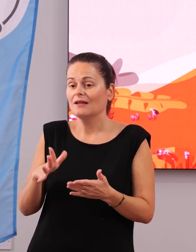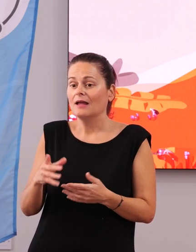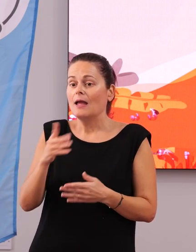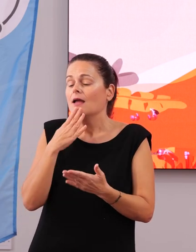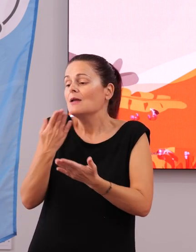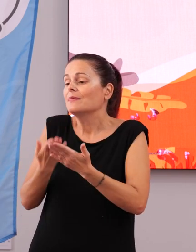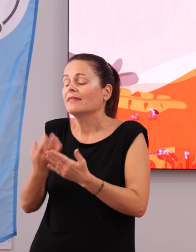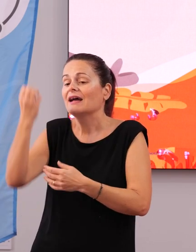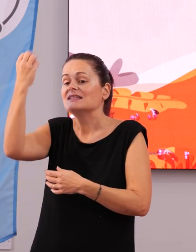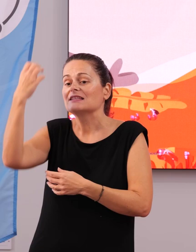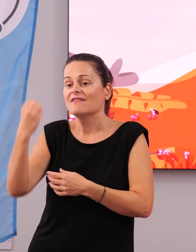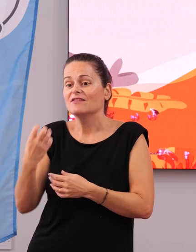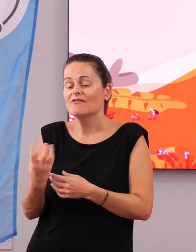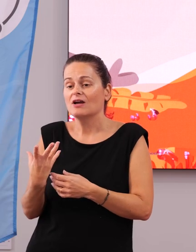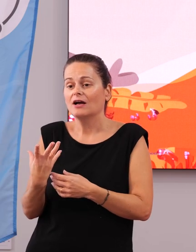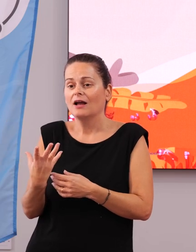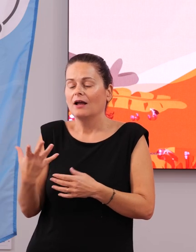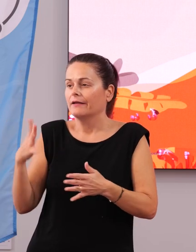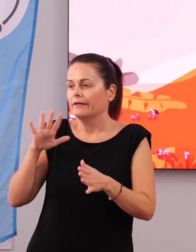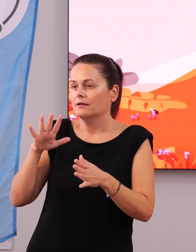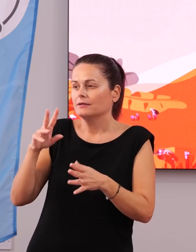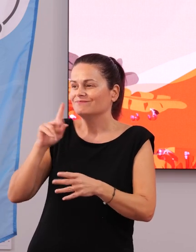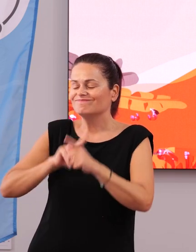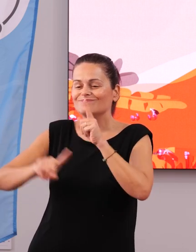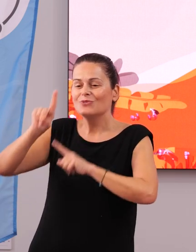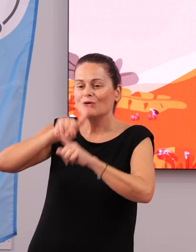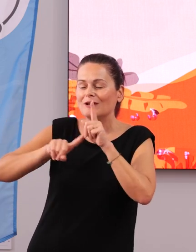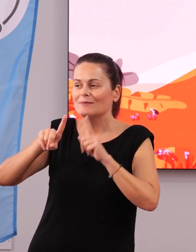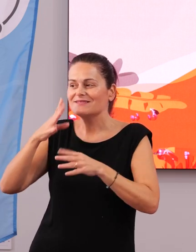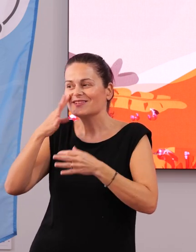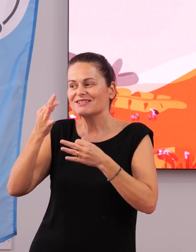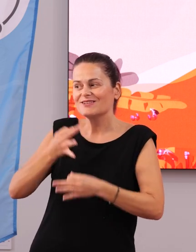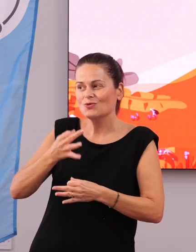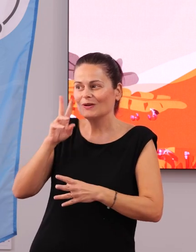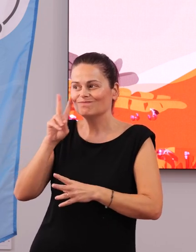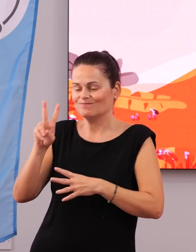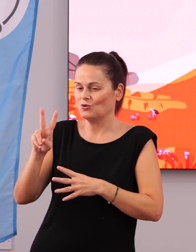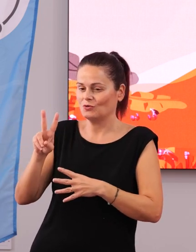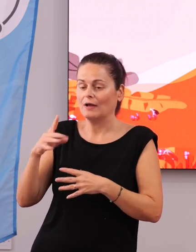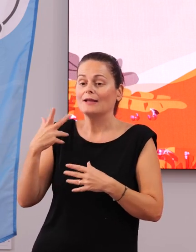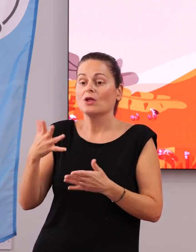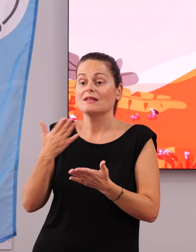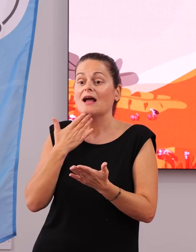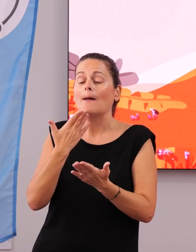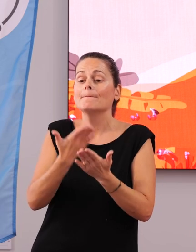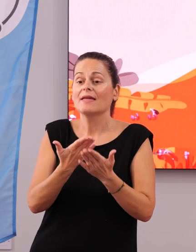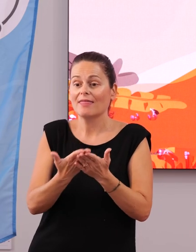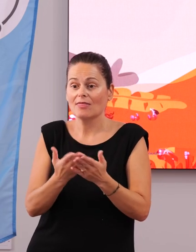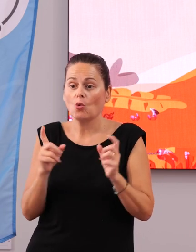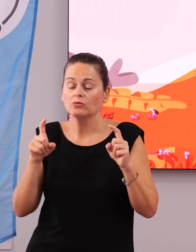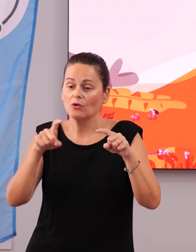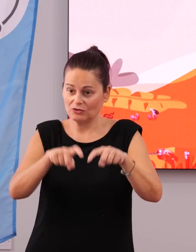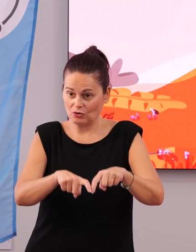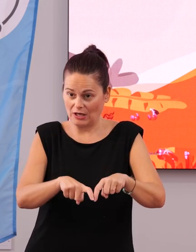muchos semáforos con pasos de peatones que generaban muchos problemas de inseguridad, ¿no? Y entonces hemos encargado una auditoría